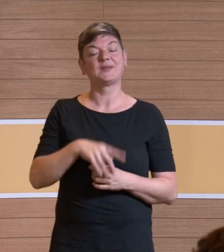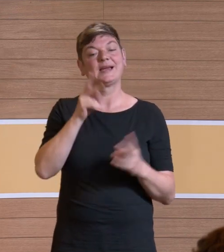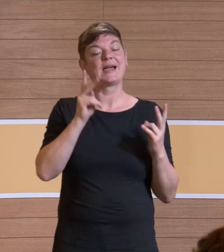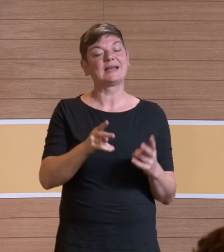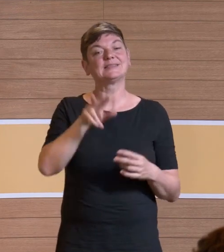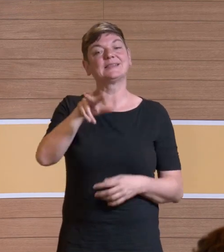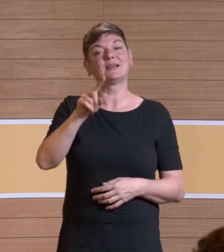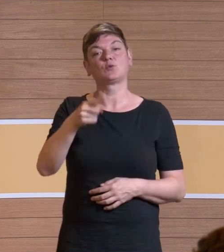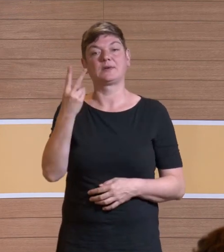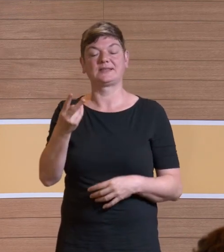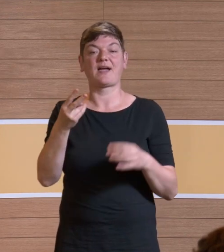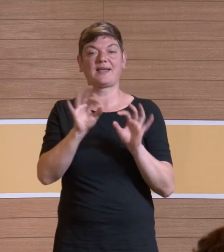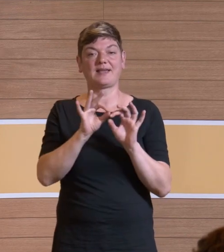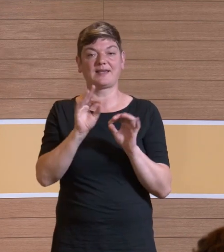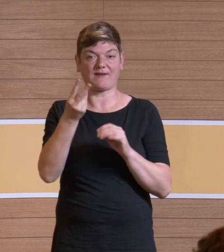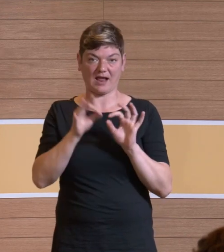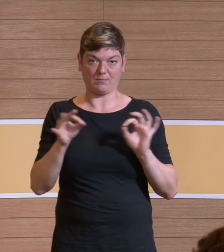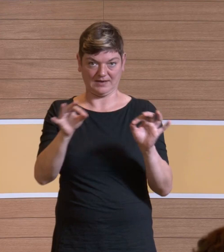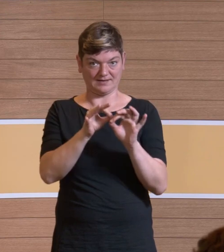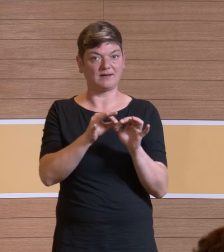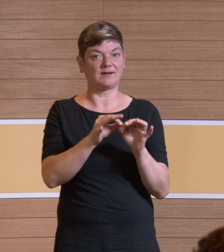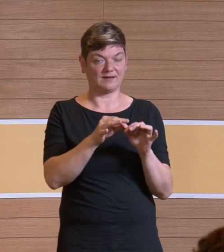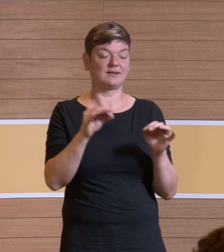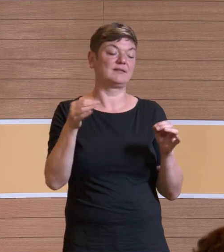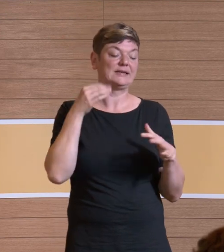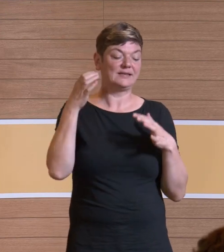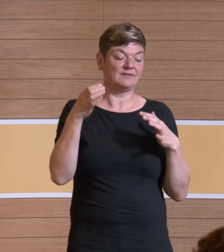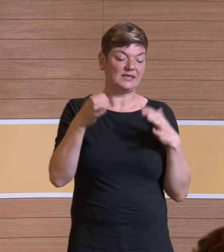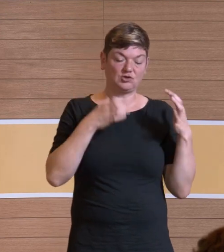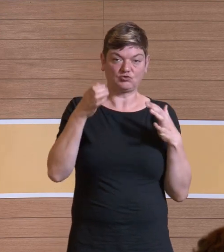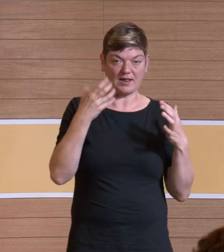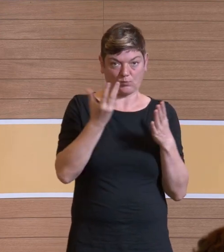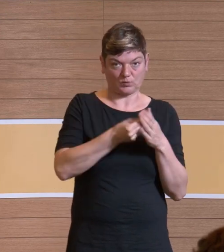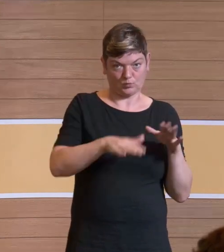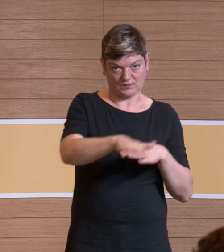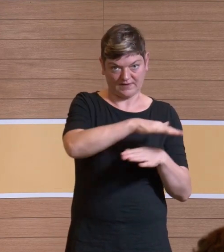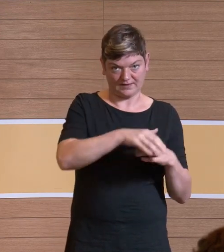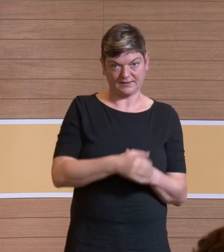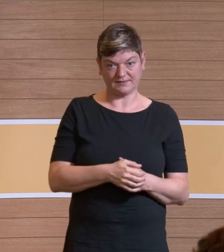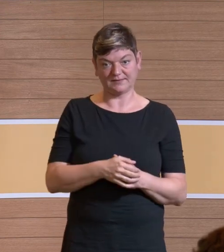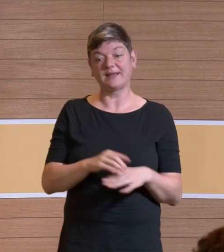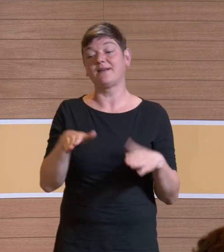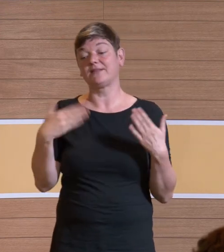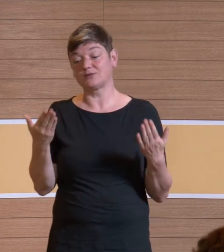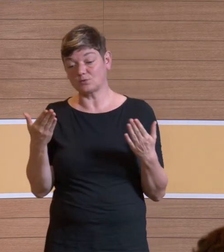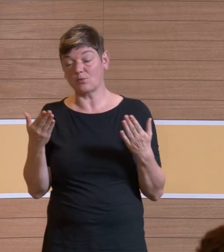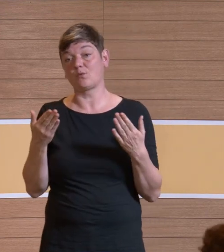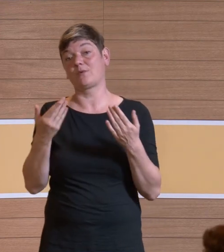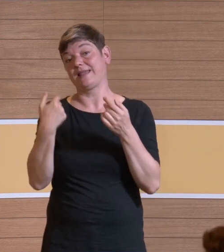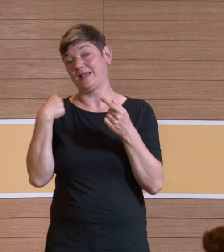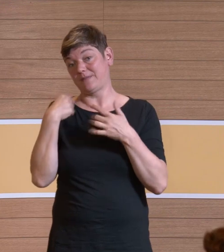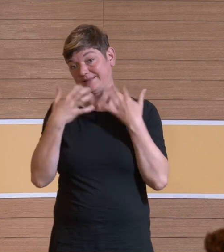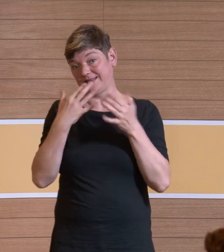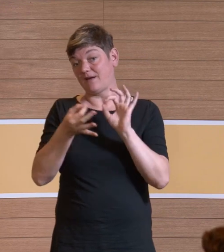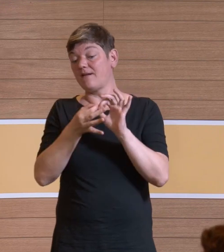,2 Quadratmeter übrig. Wenn ich jetzt hingehe in die 18.041, wo es um die Sprachverständlichkeit geht und die Formel von